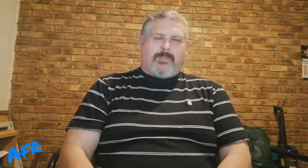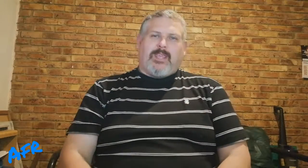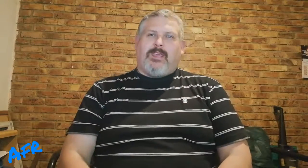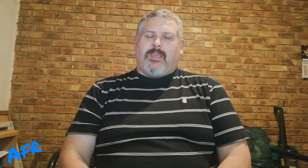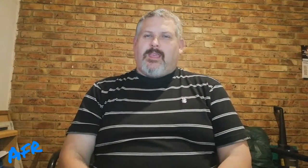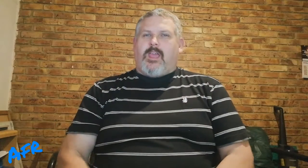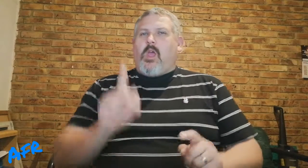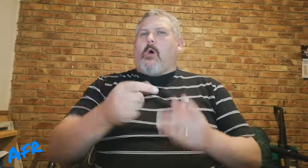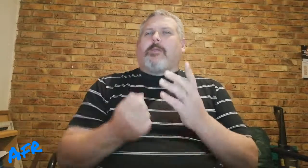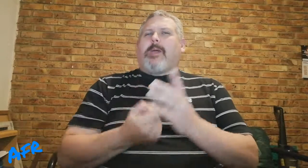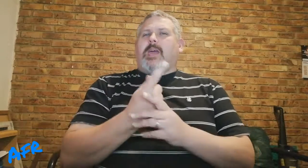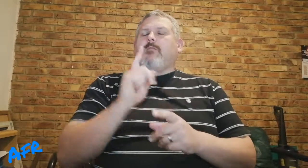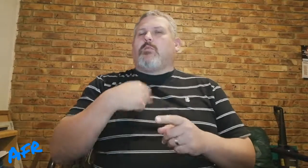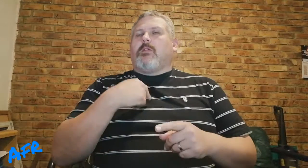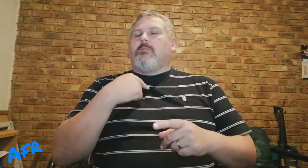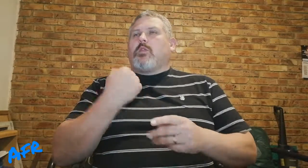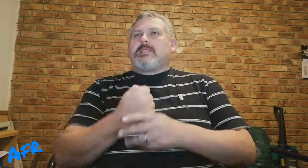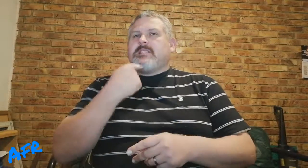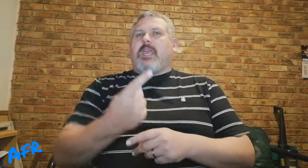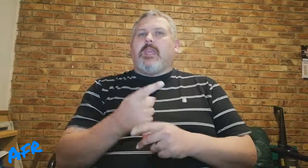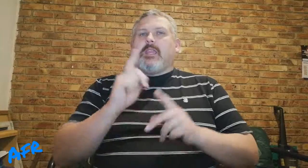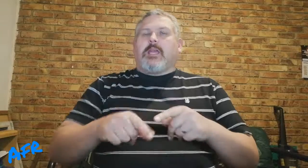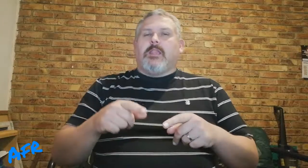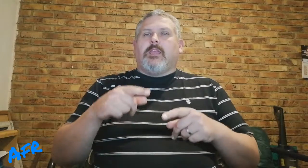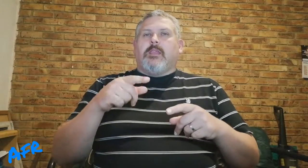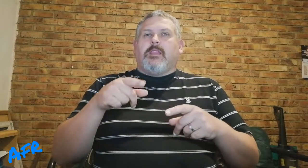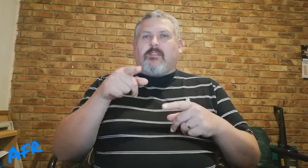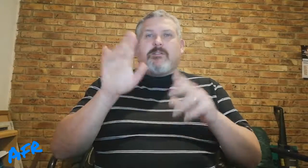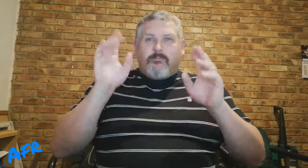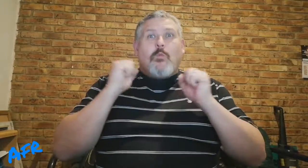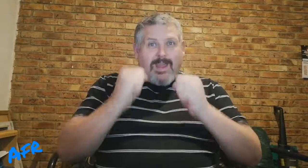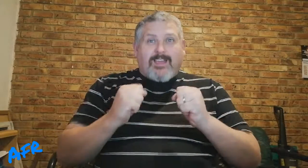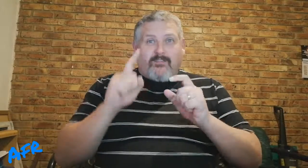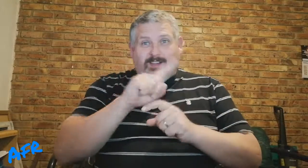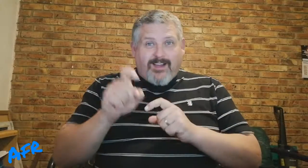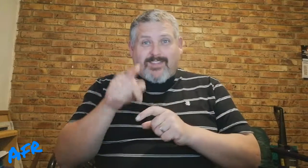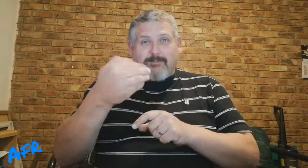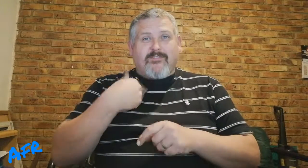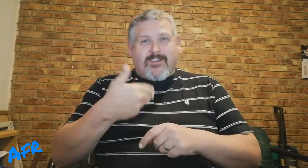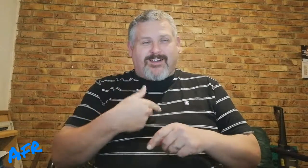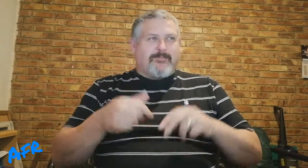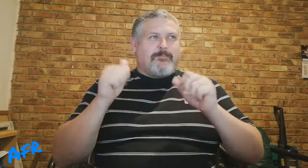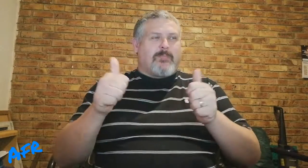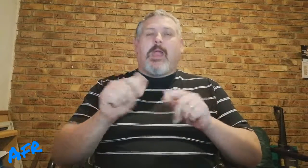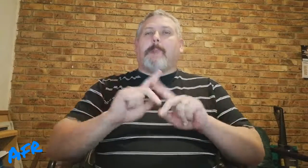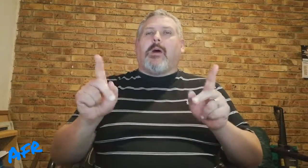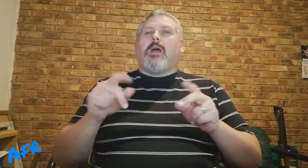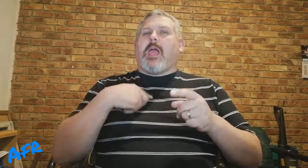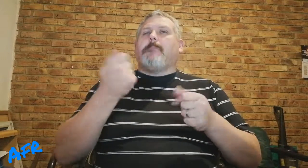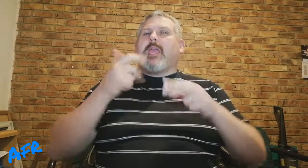loopt is. Op het begin moet ik zeggen dat er moeilijke vragen die u moet vragen. Maar